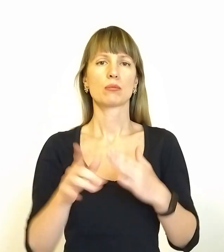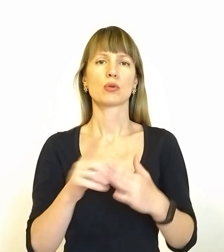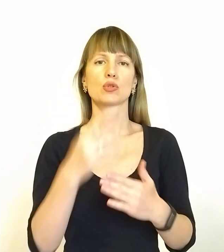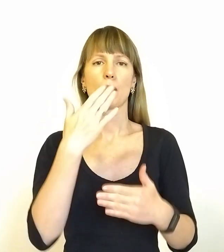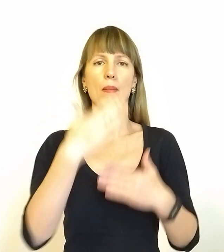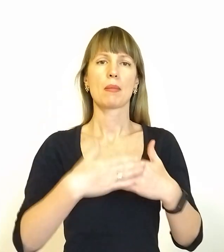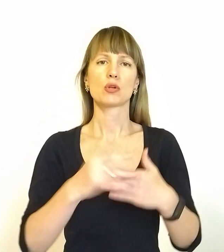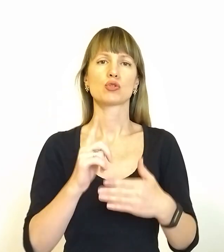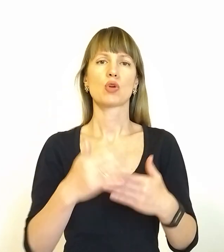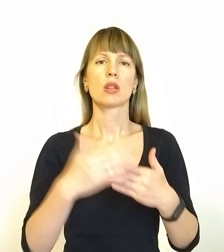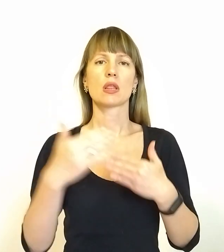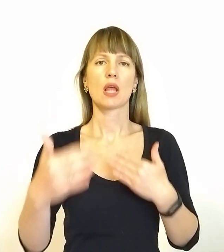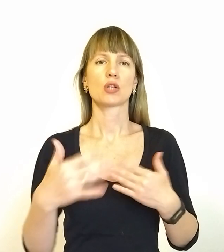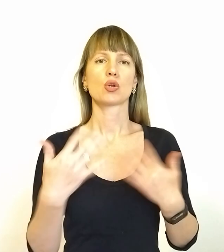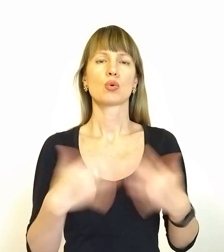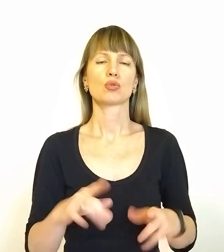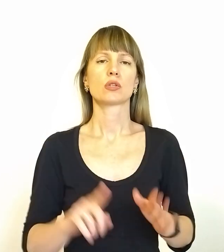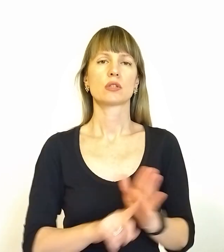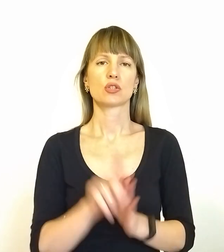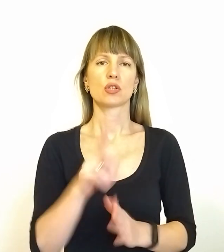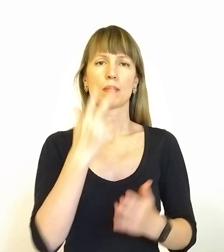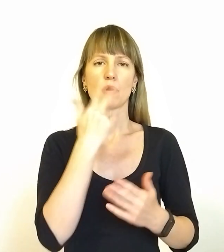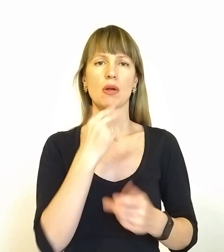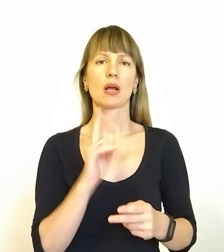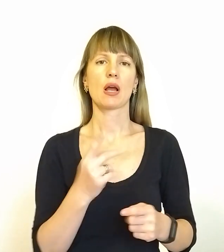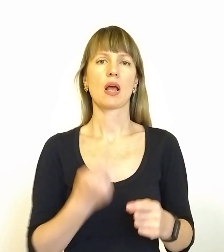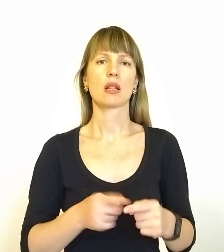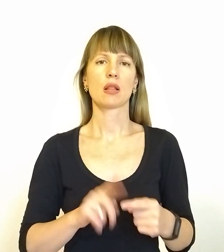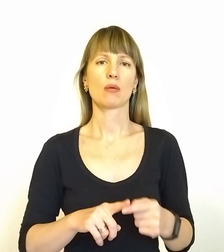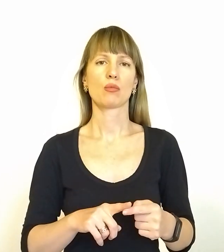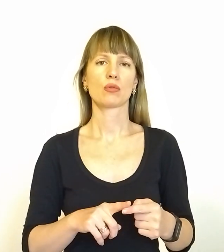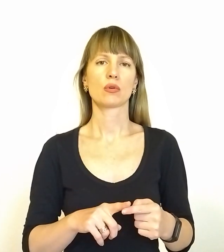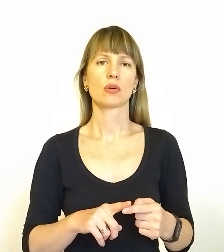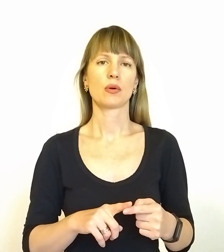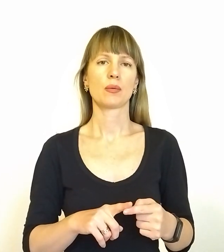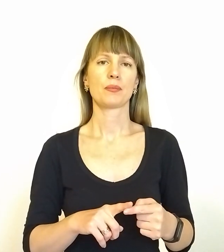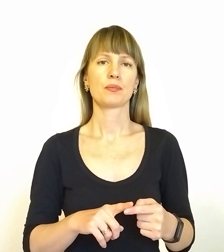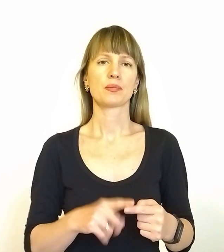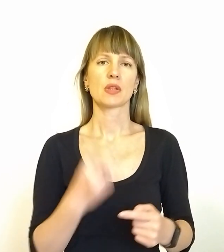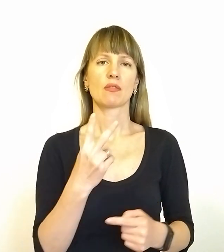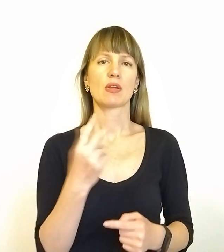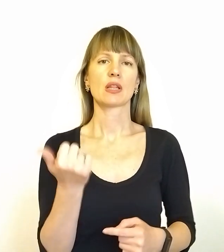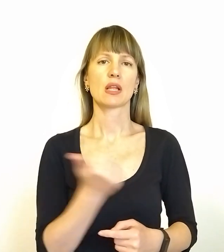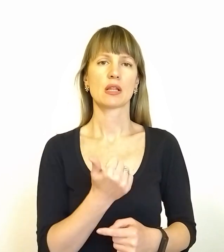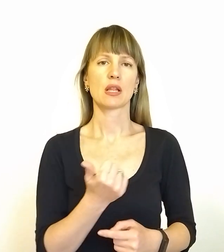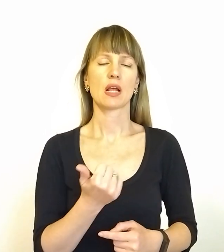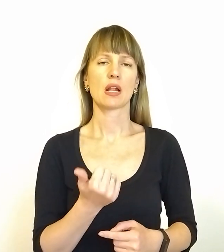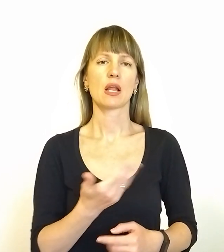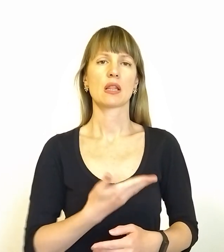що ближе. К сожалению, вже починаєш привыкати к цьому делу. Дві неділи нас, як би,